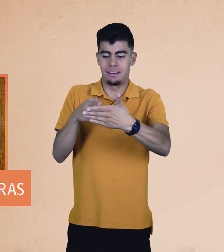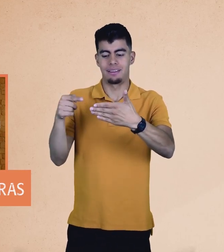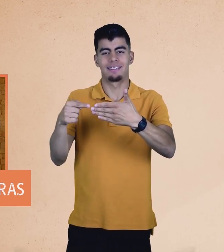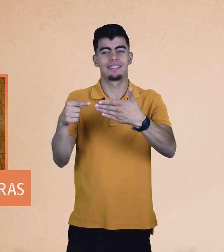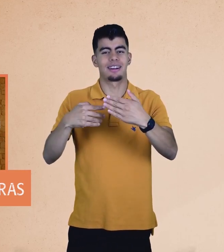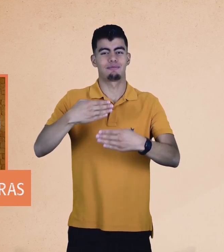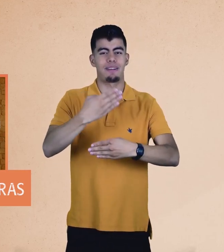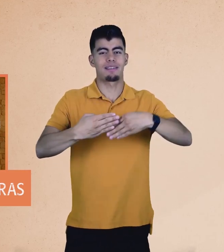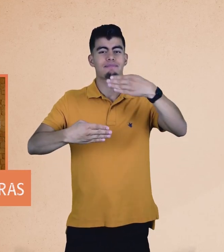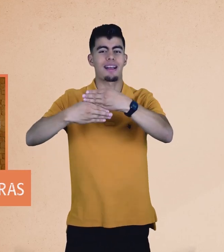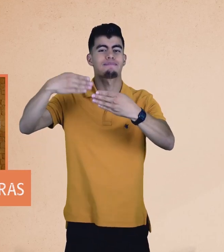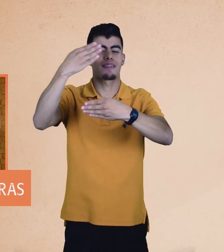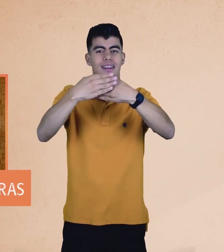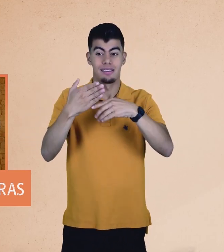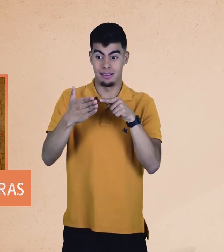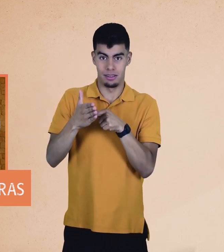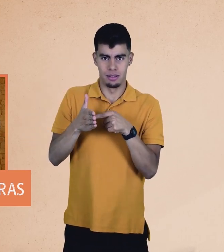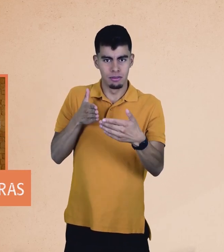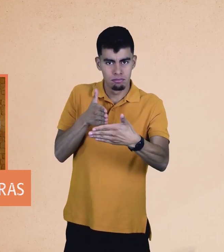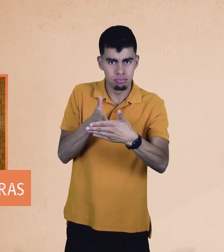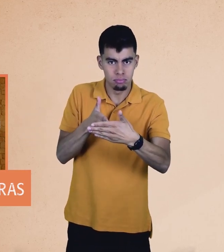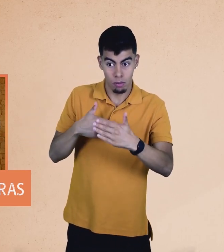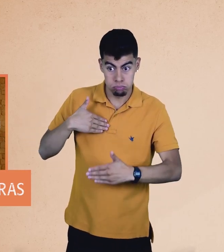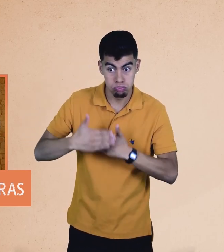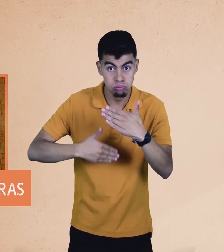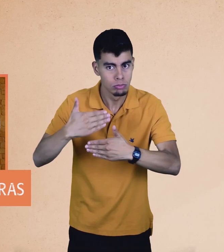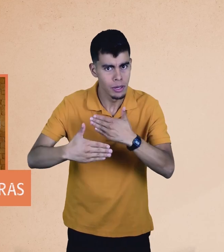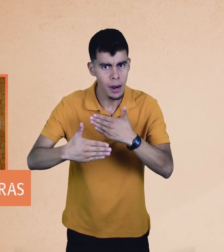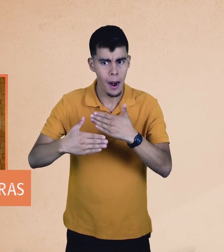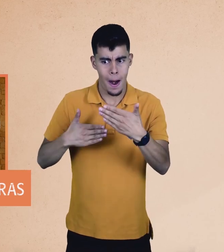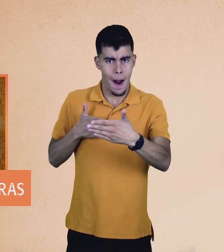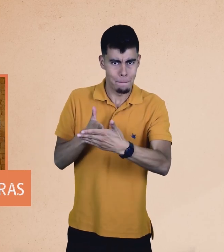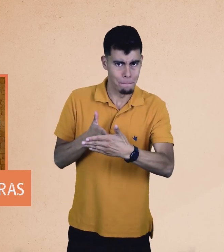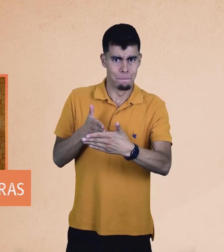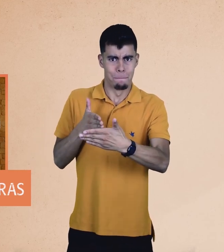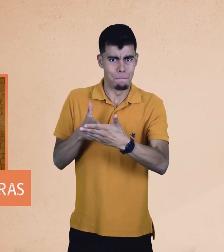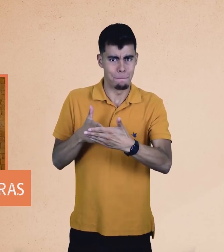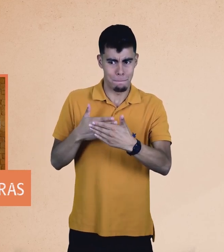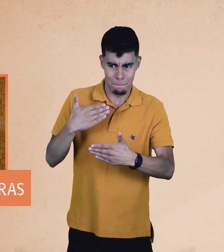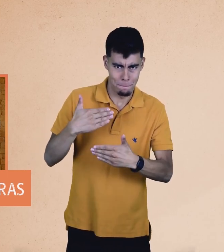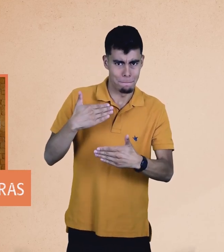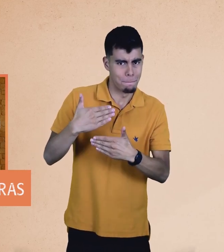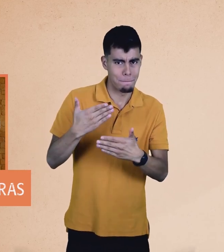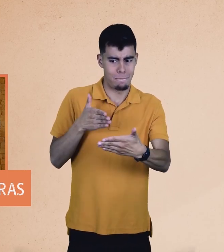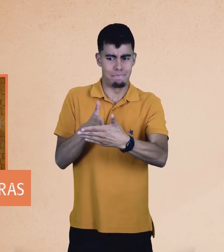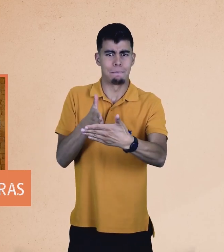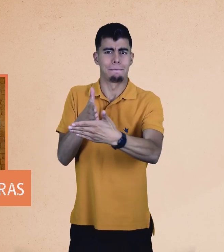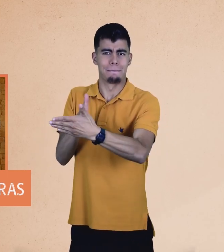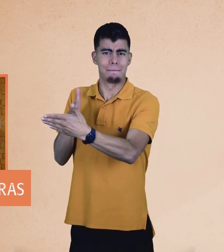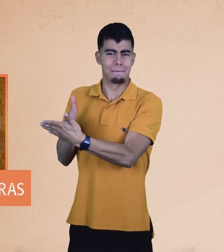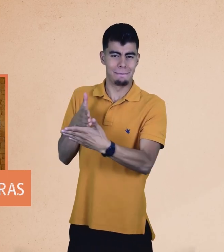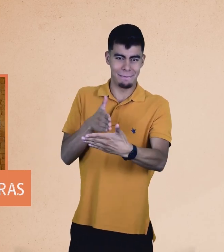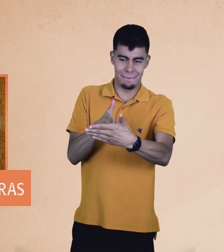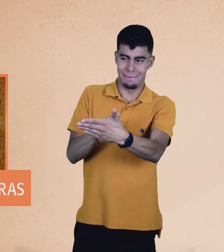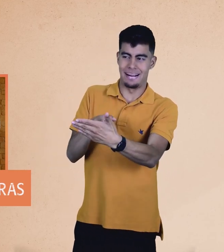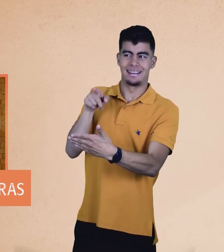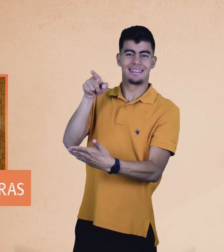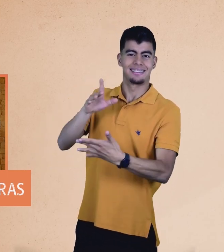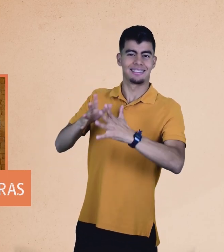Una de las manos es el muro y el movimiento de la otra indica que no puede continuar con el proceso, es decir, que enfrenta una barrera.